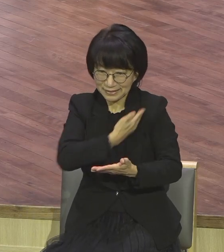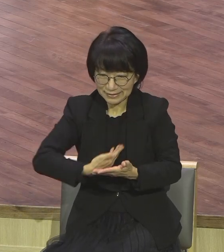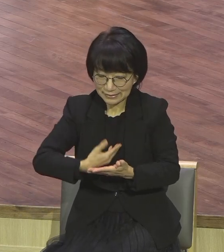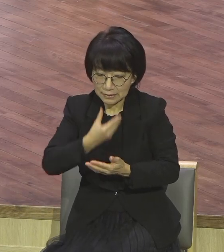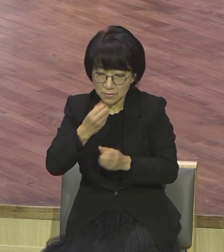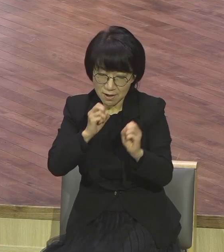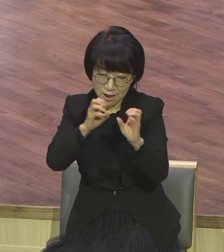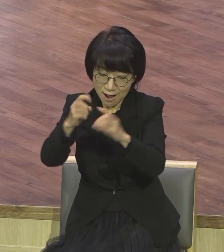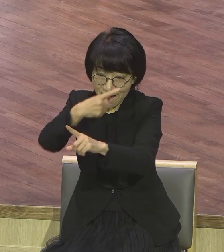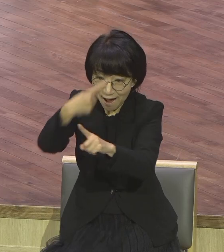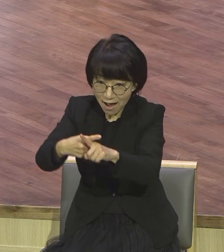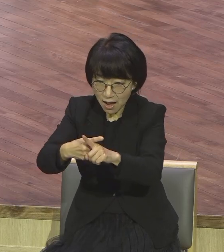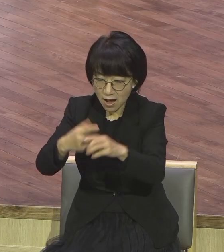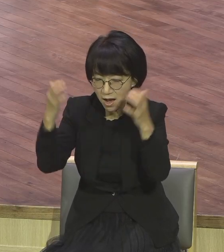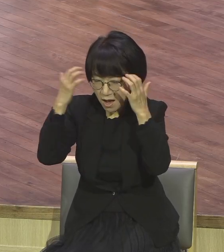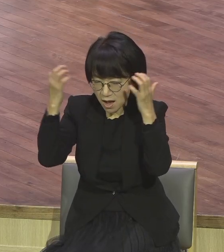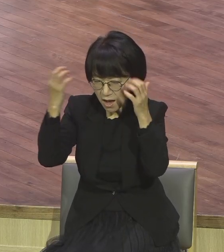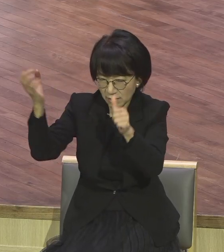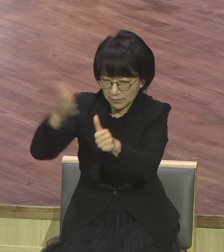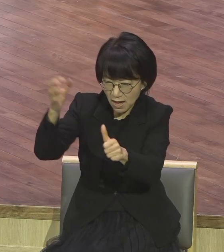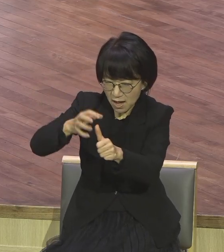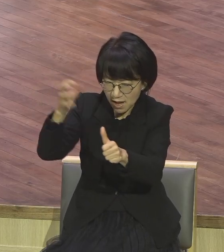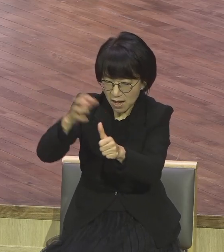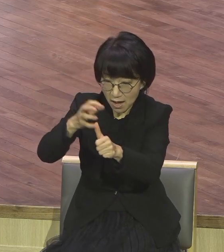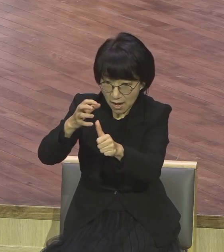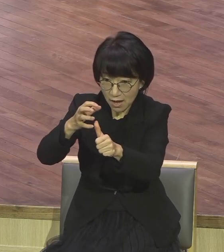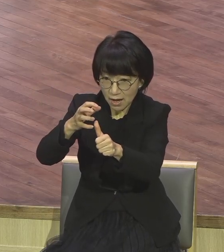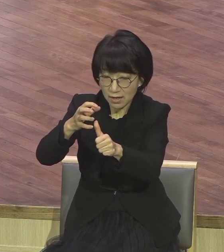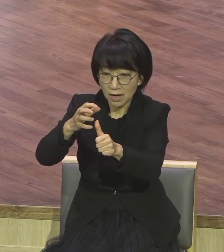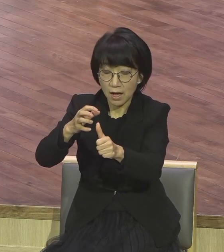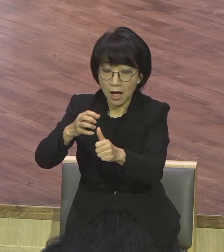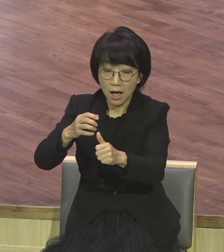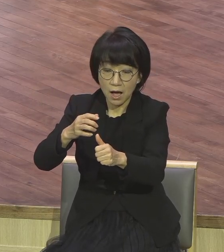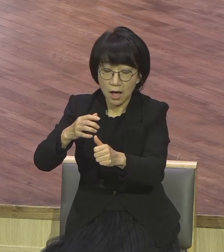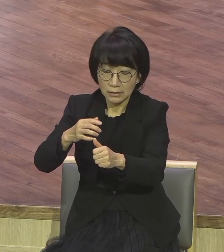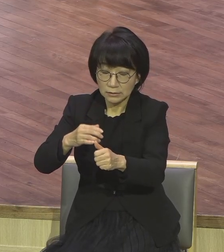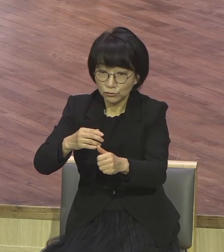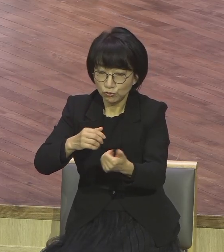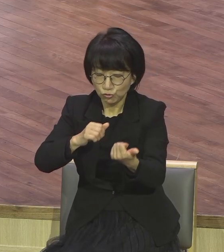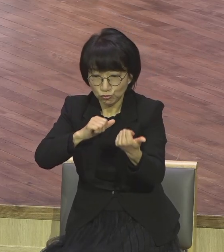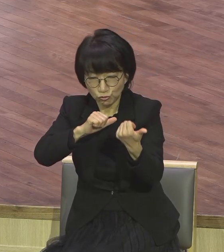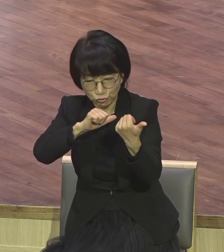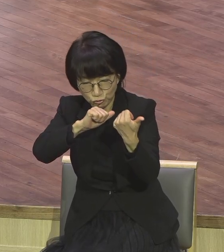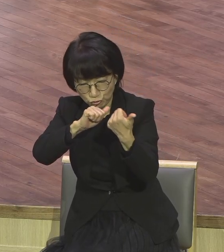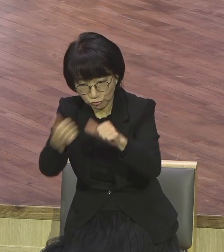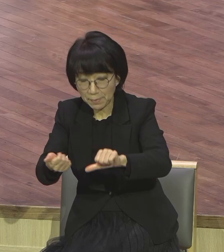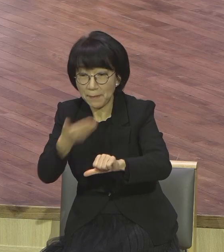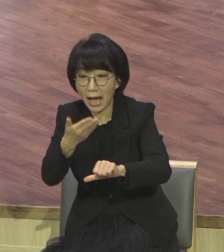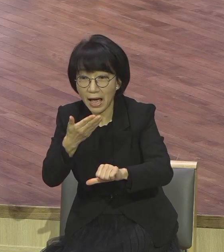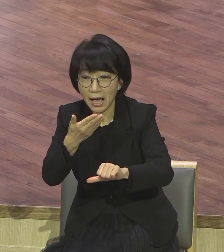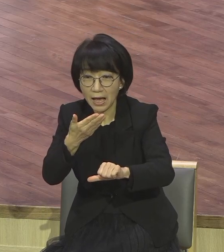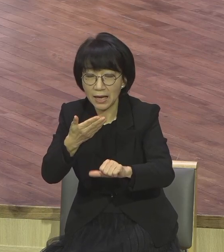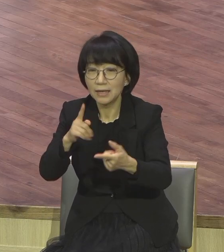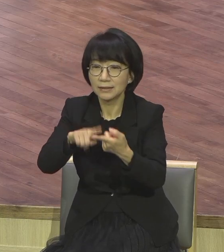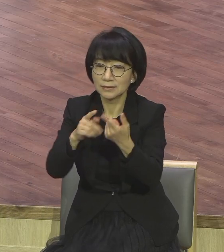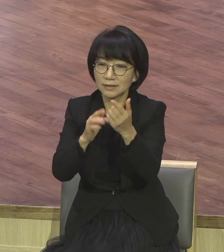핍박을 당하게 될 것을 심지어 생명까지도 잃게 될 것을 다 알수면서 이걸